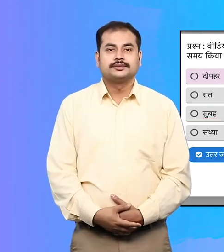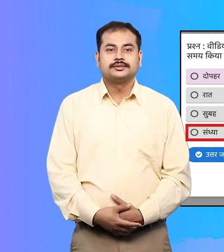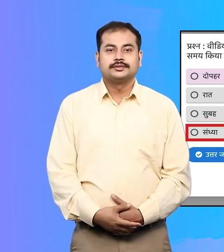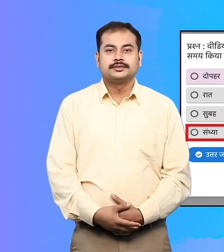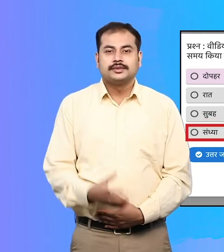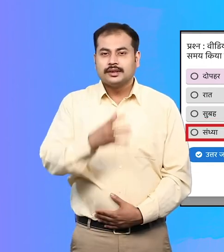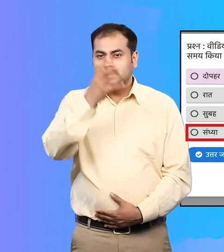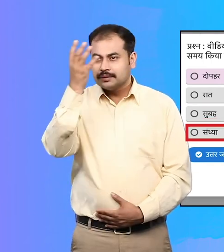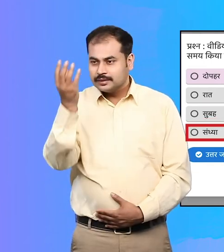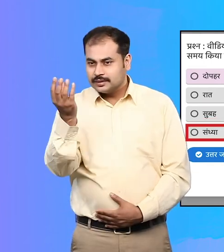संध्या